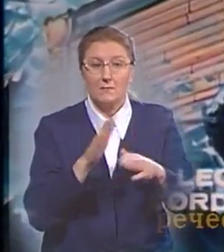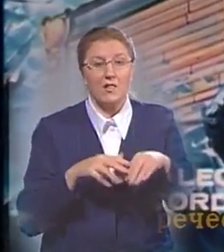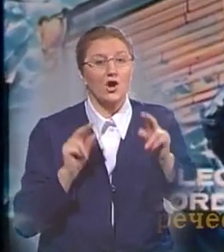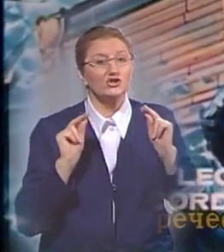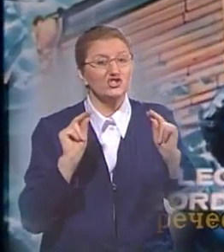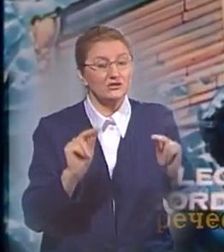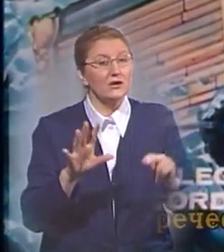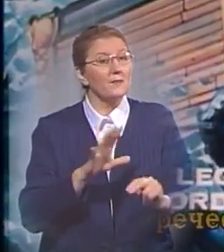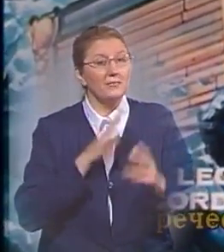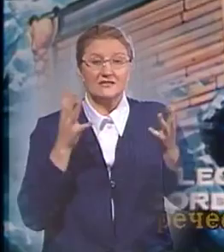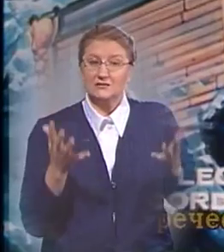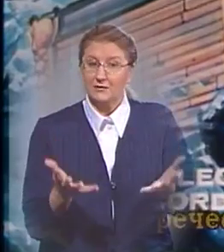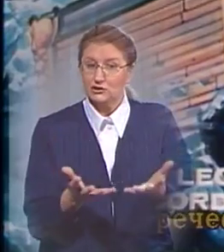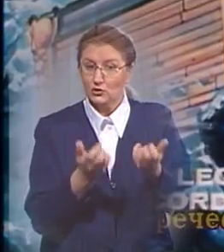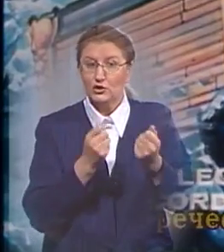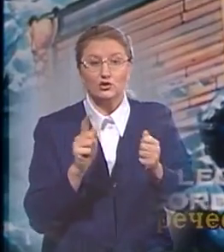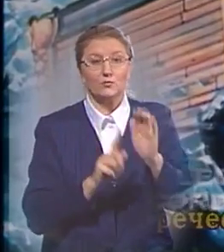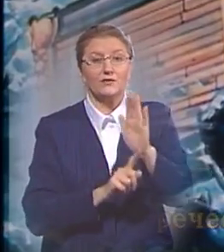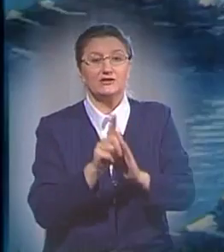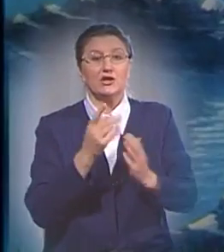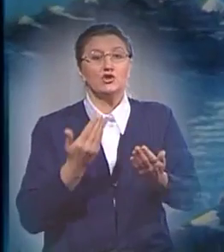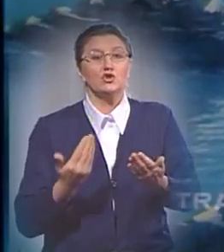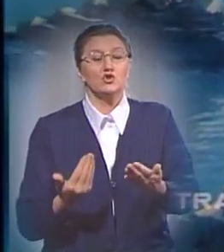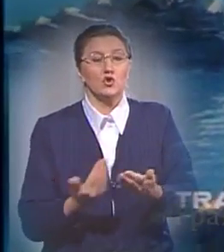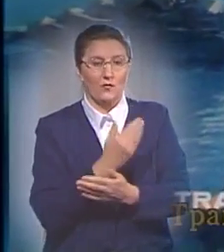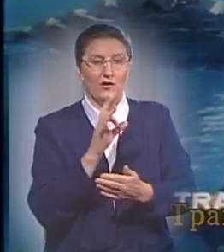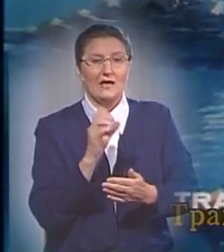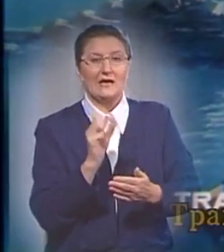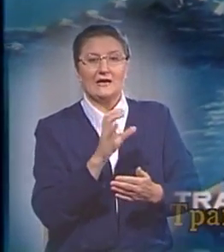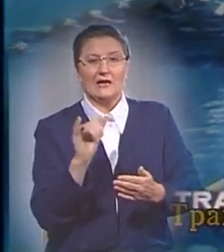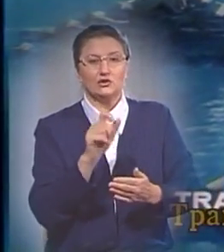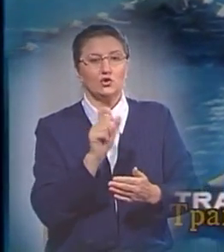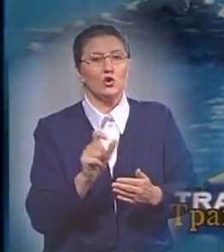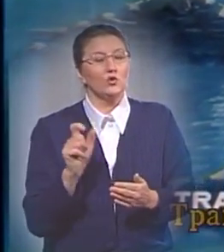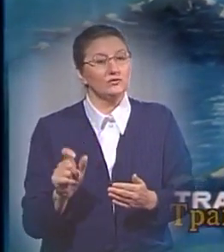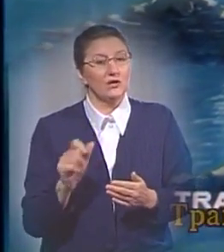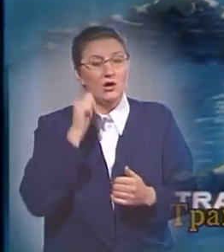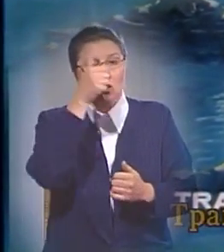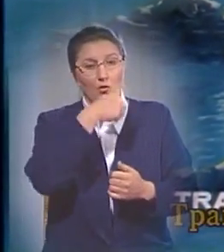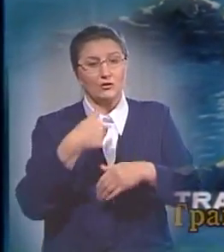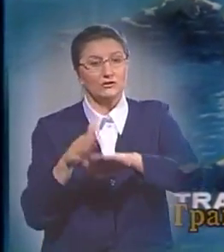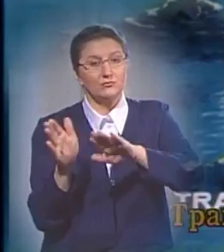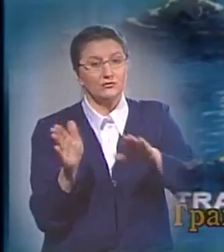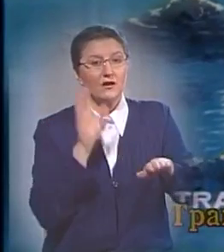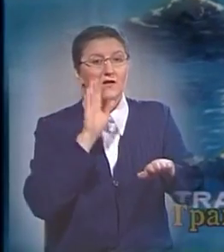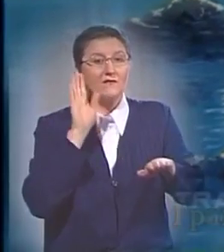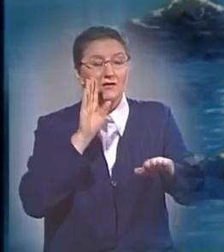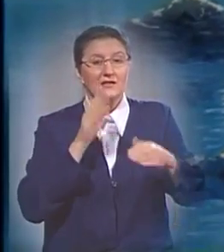был спасен, чтобы начать новую расу людей. Год спустя вода стала отступать.